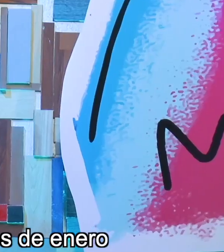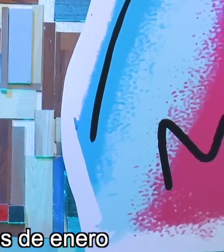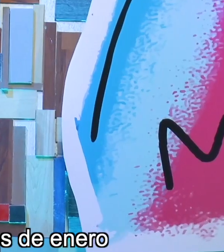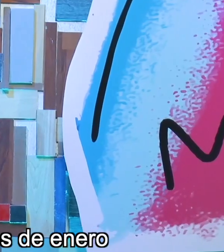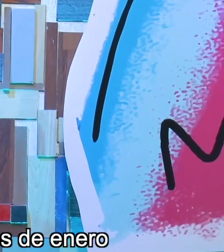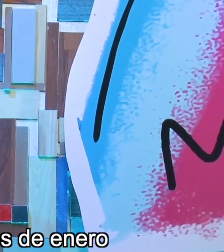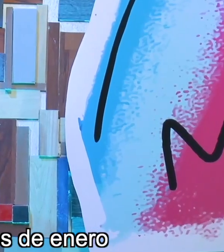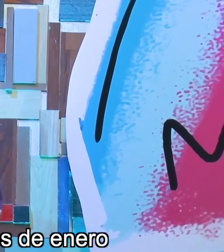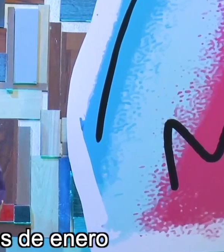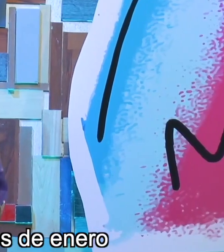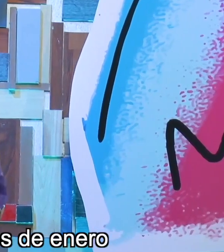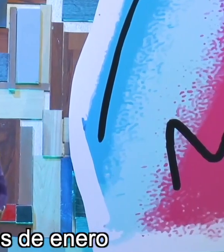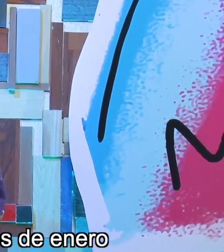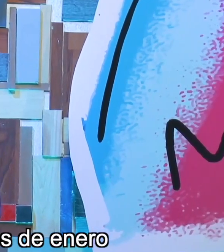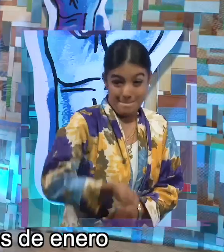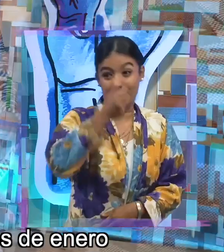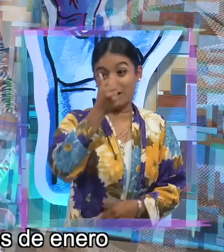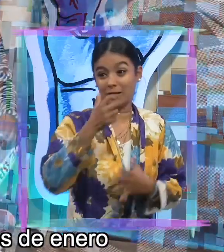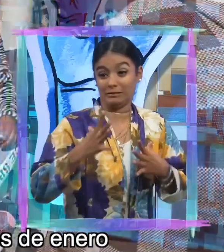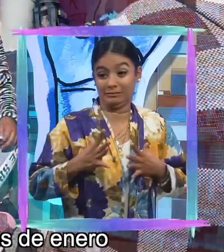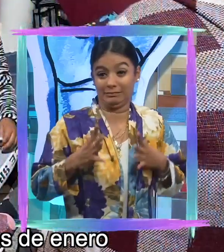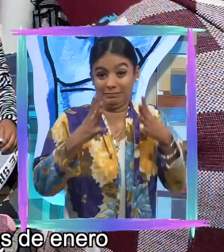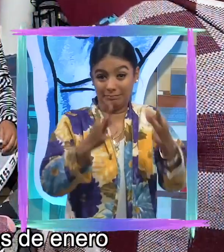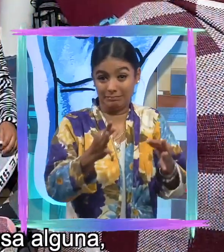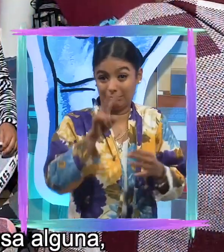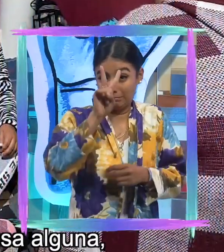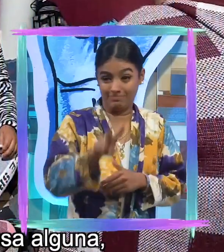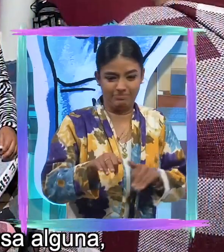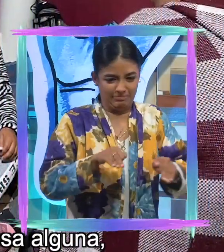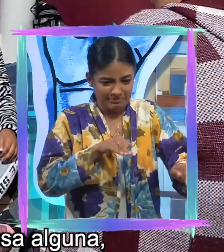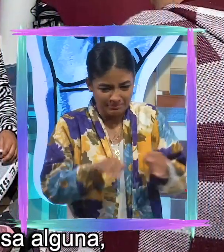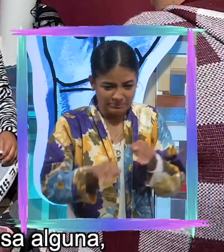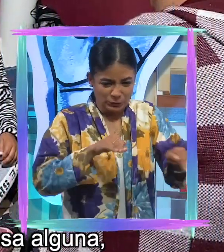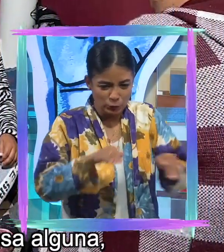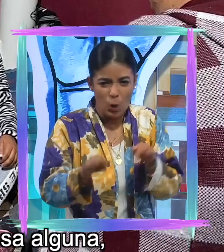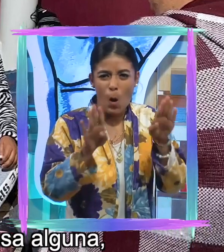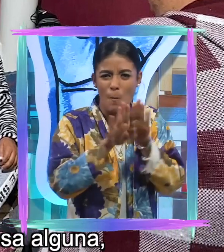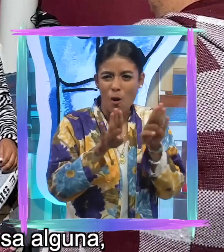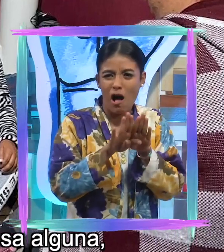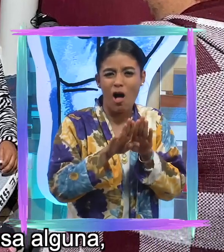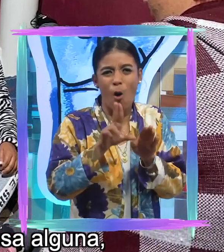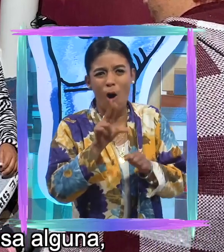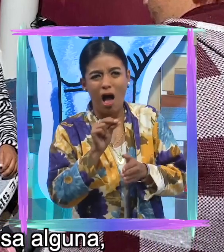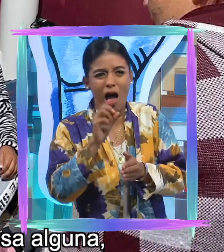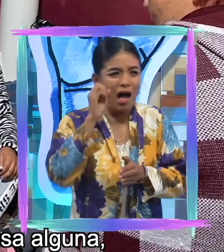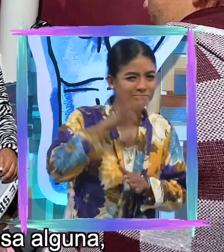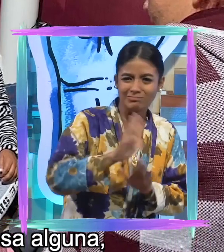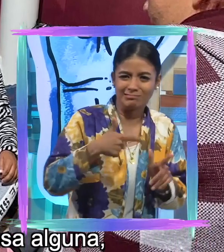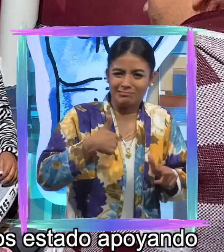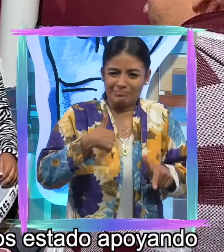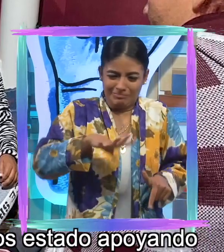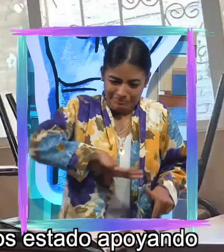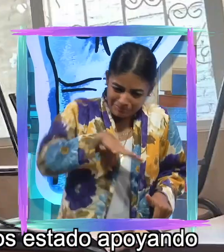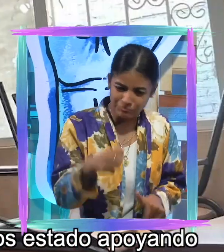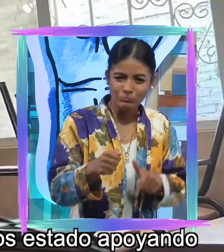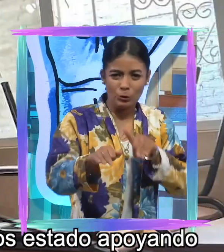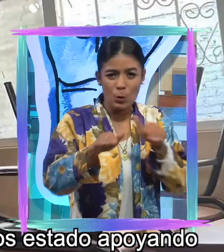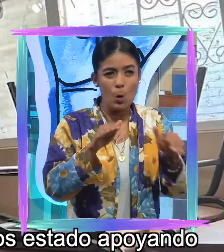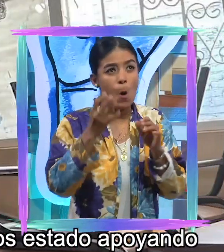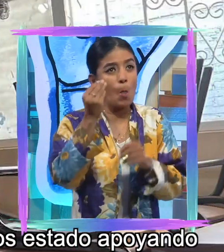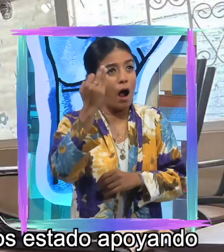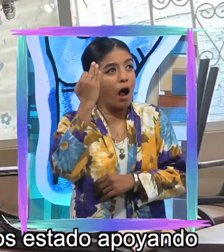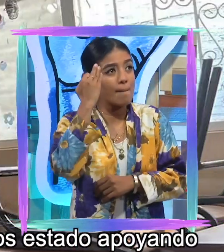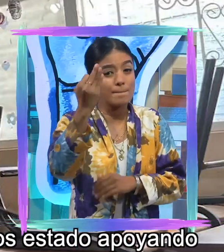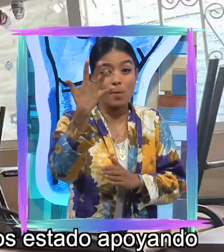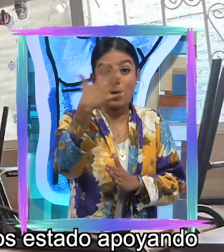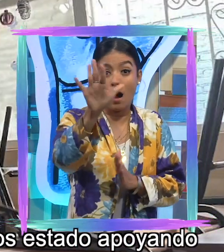Mira, comenzamos a partir del mes de enero y hemos estado trabajando sin pausa alguna. Actualmente,